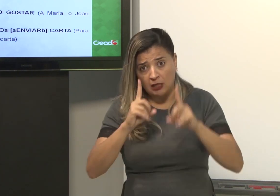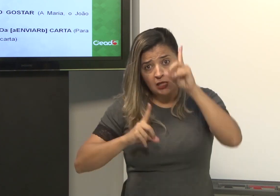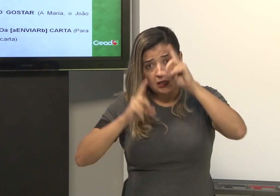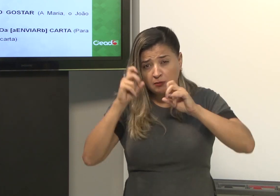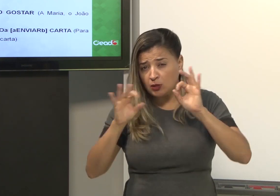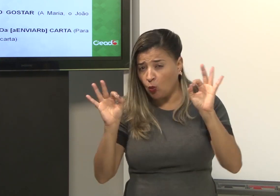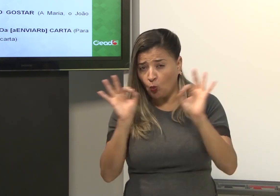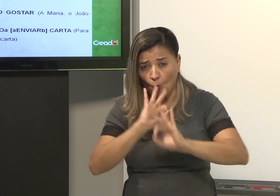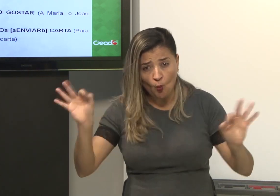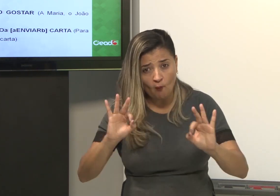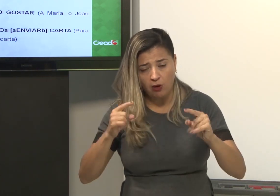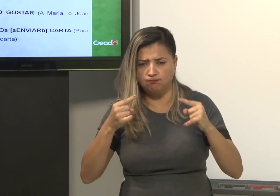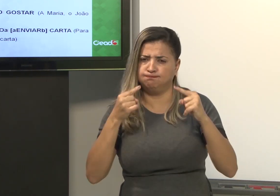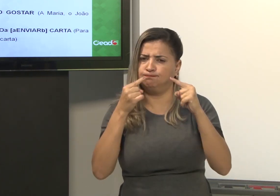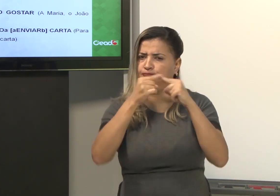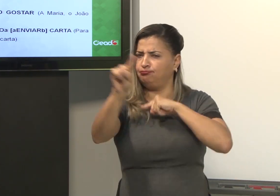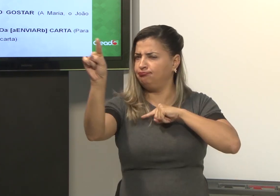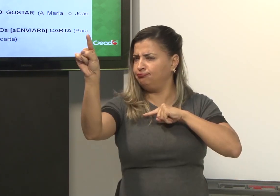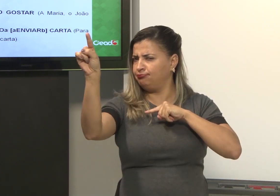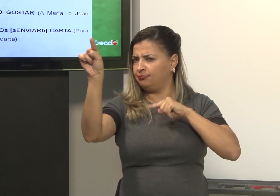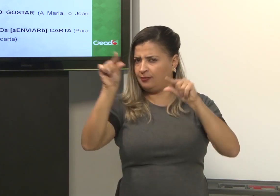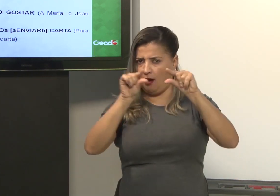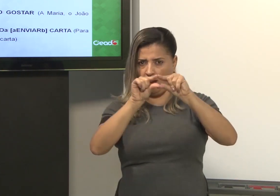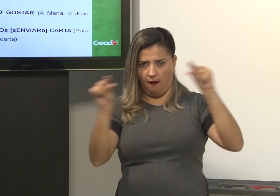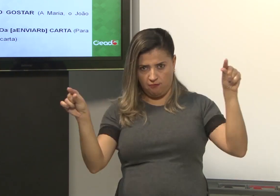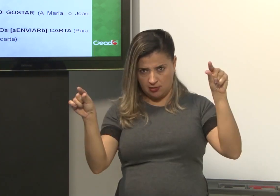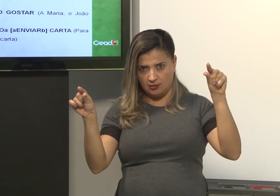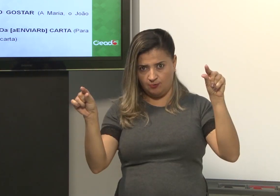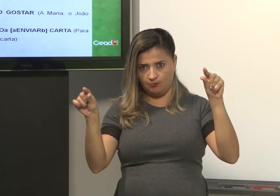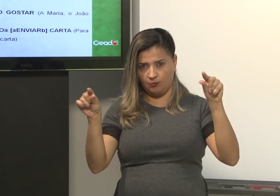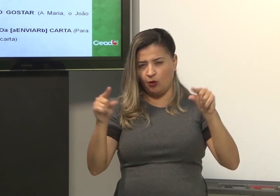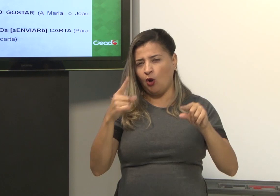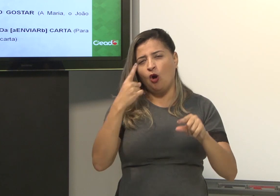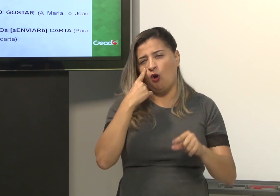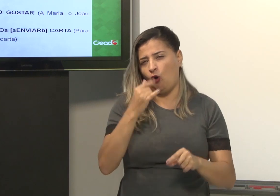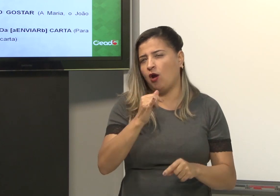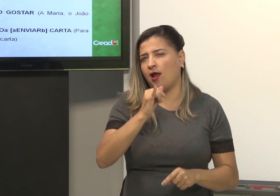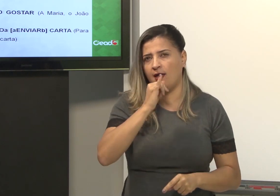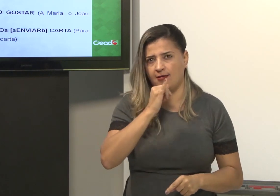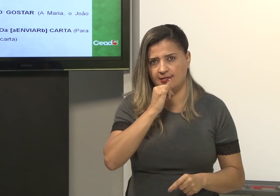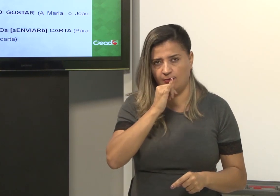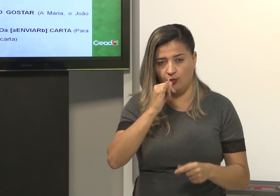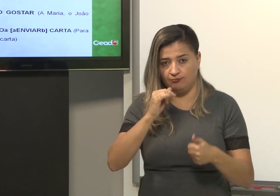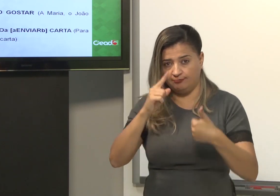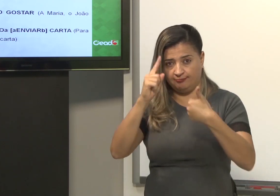Porque, por exemplo, se não há expressão, não vai haver concordância na frase. Observe o exemplo.